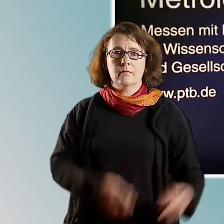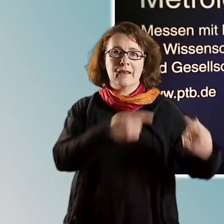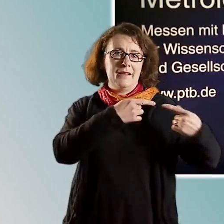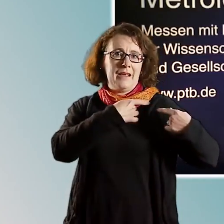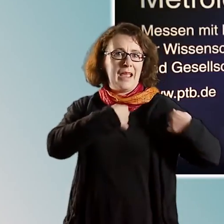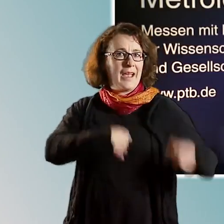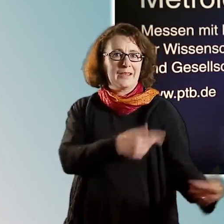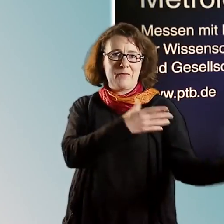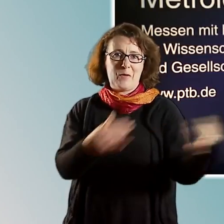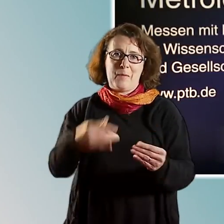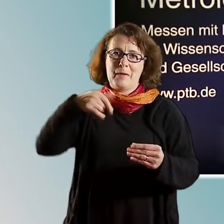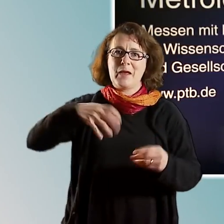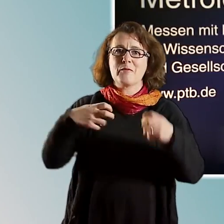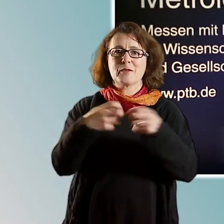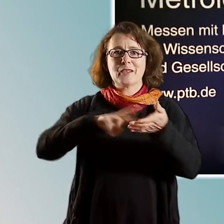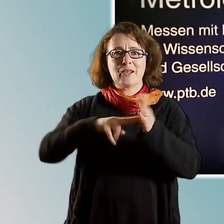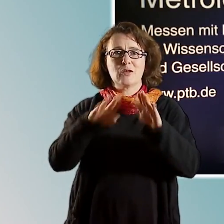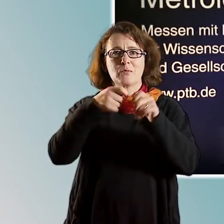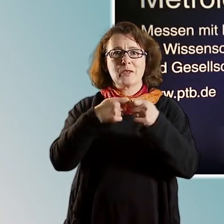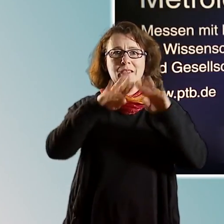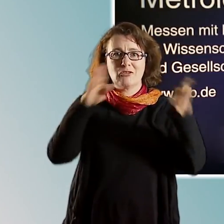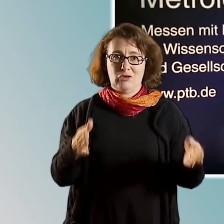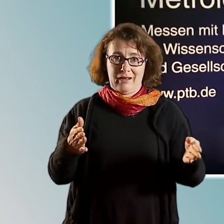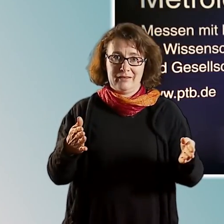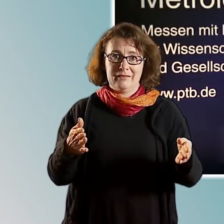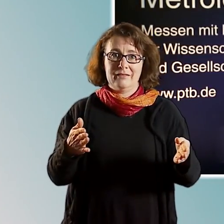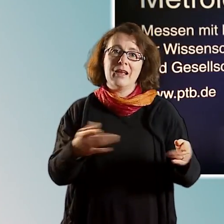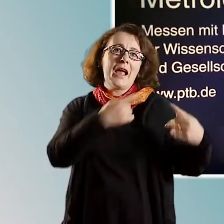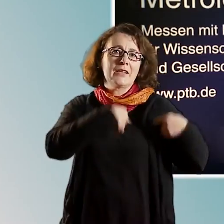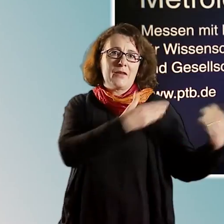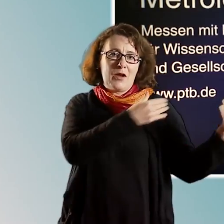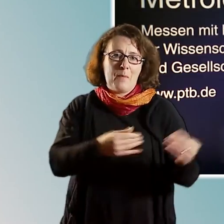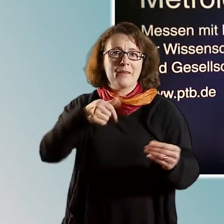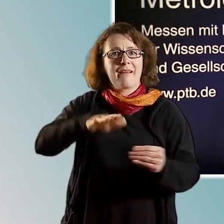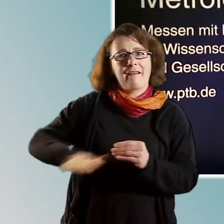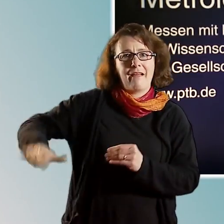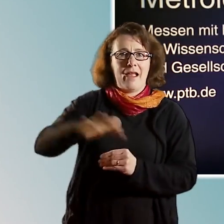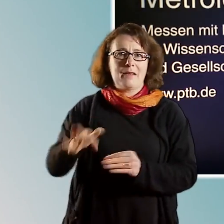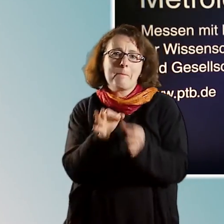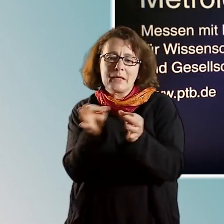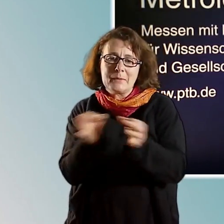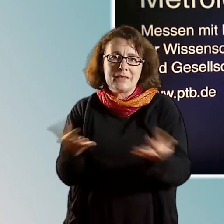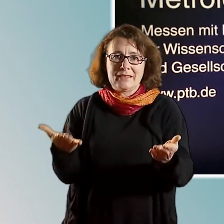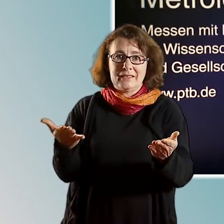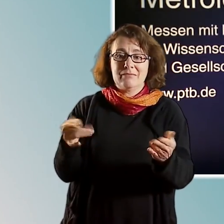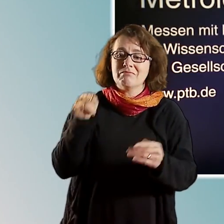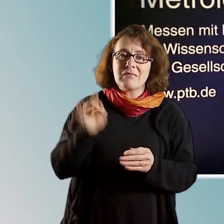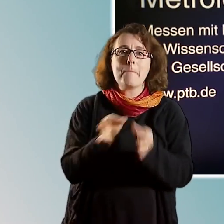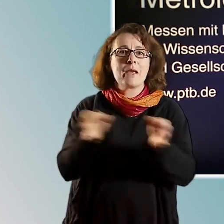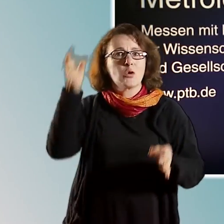Herzlich willkommen in der Physikalisch-Technischen Bundesanstalt. Herzlich willkommen im Reich des Messens, im Reich der Meteorologie, wie man